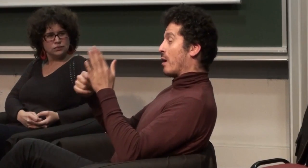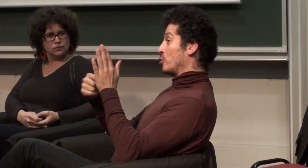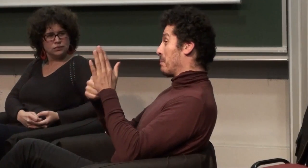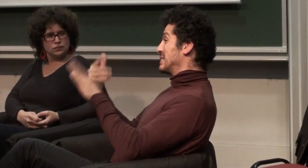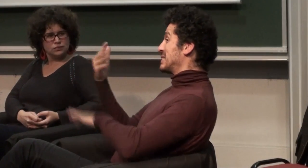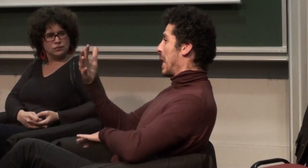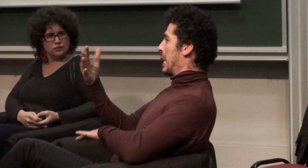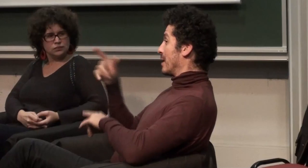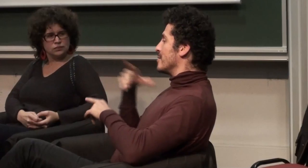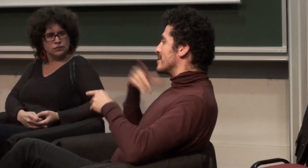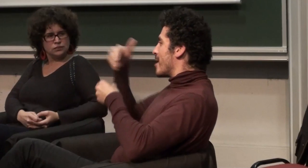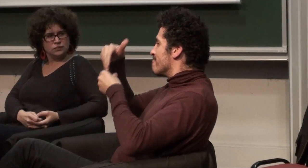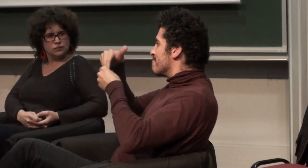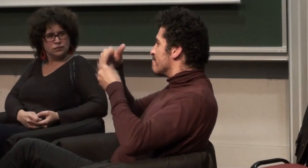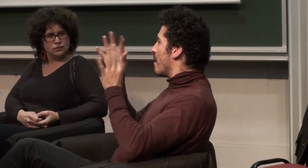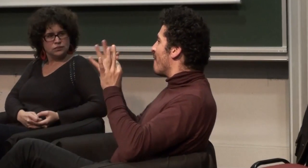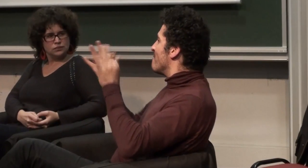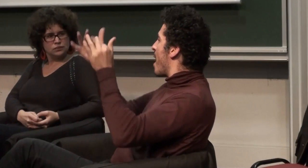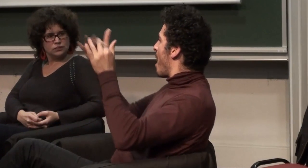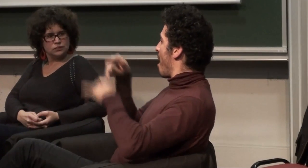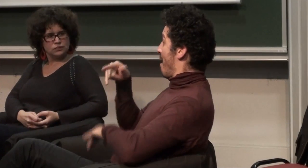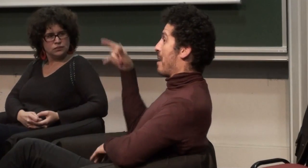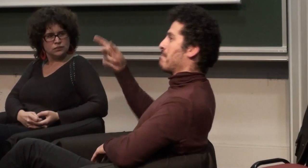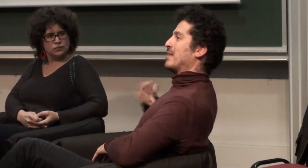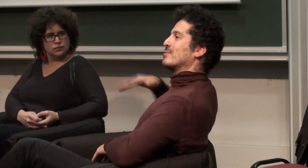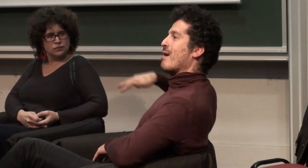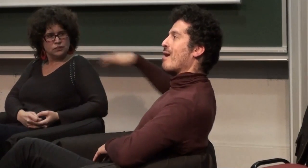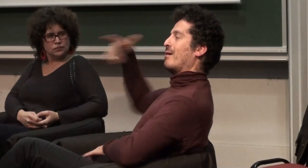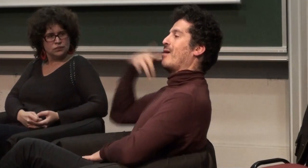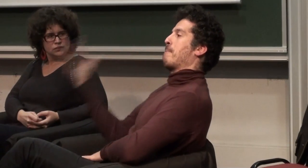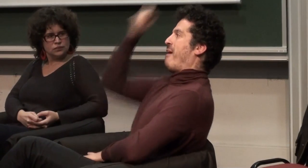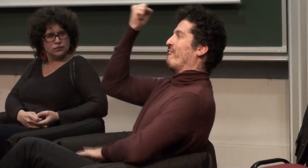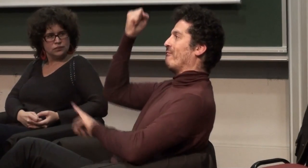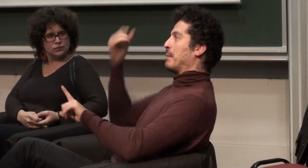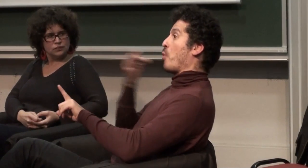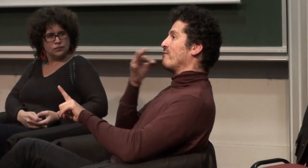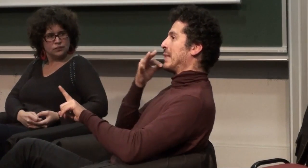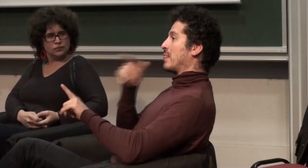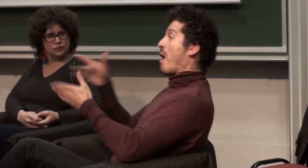comme les autres enfants une participation active et l'implant c'est vraiment aussi une façon de